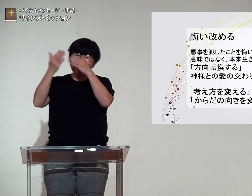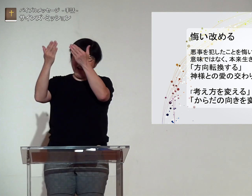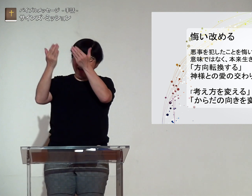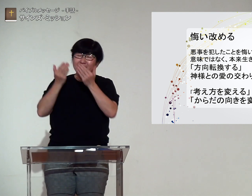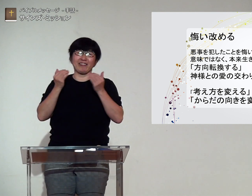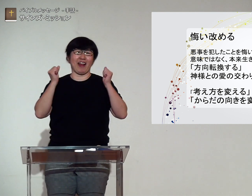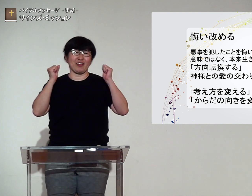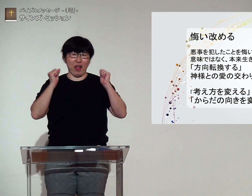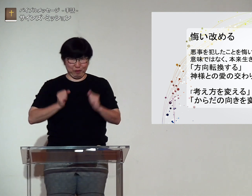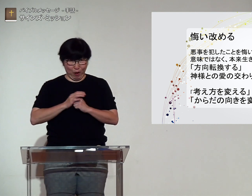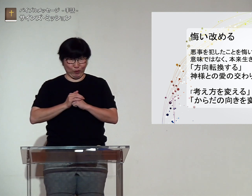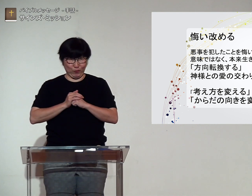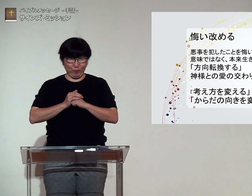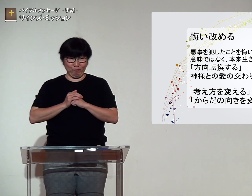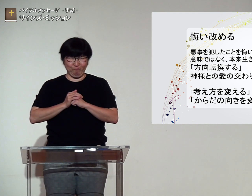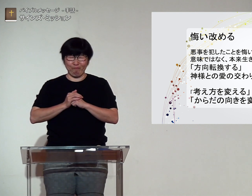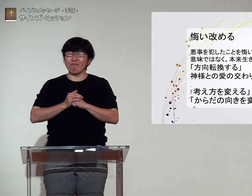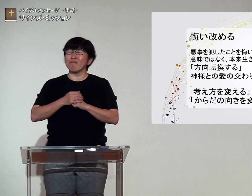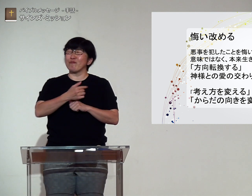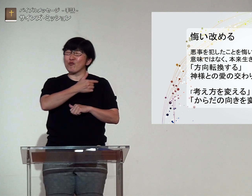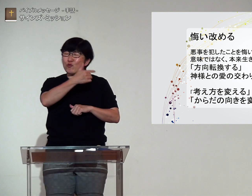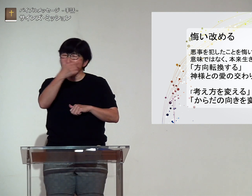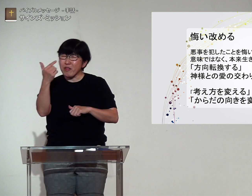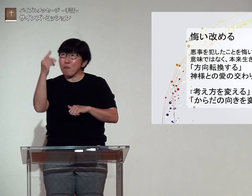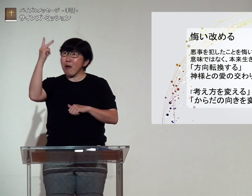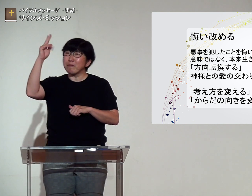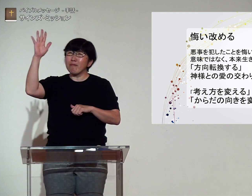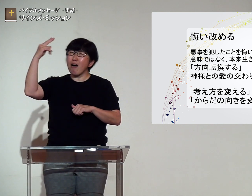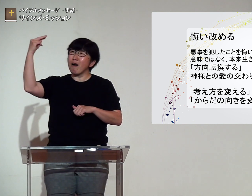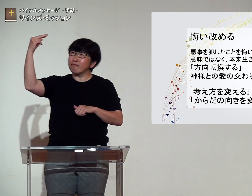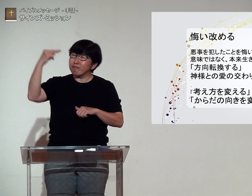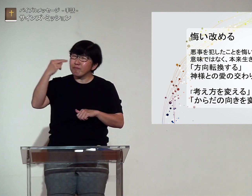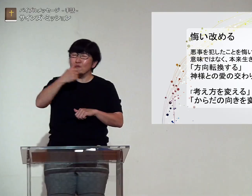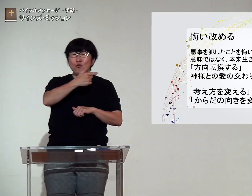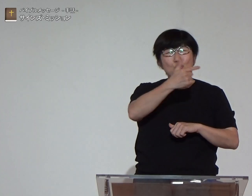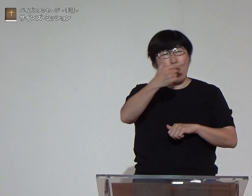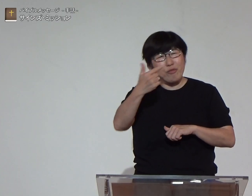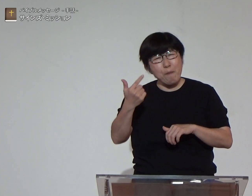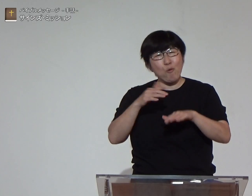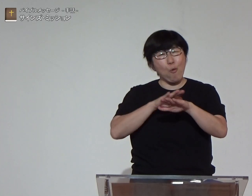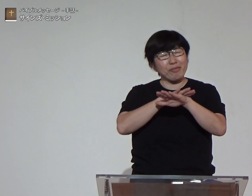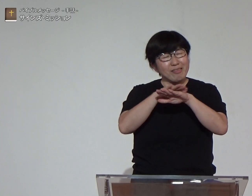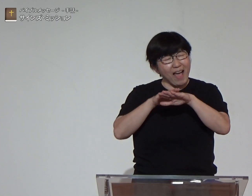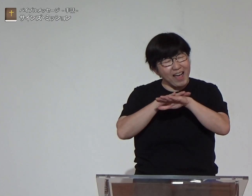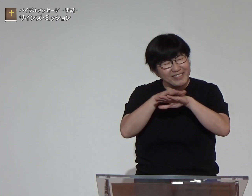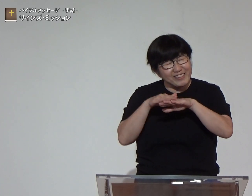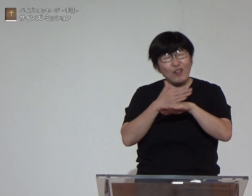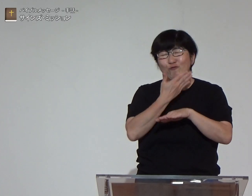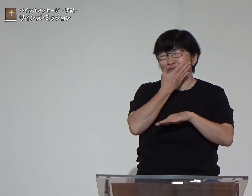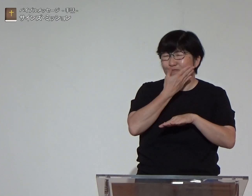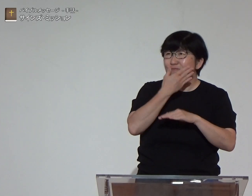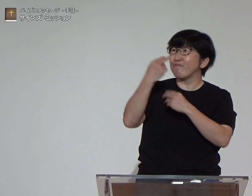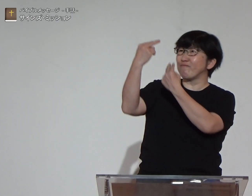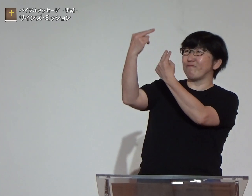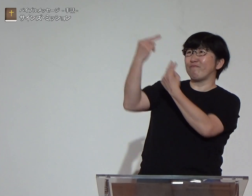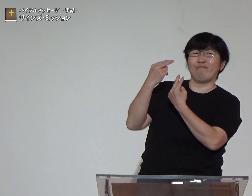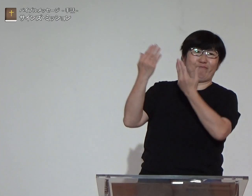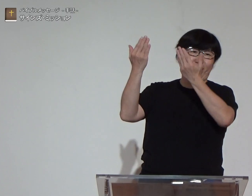神様は私たちを愛してくださっています本当に愛してとてもとても大